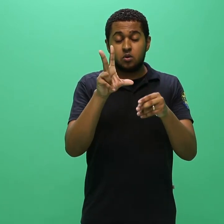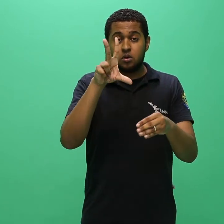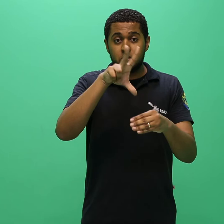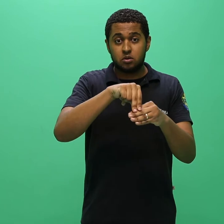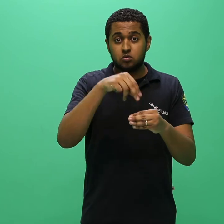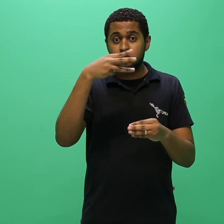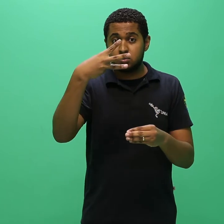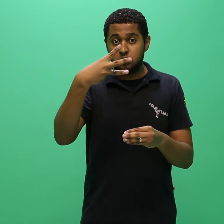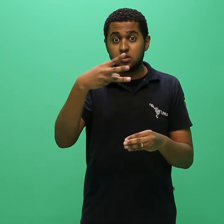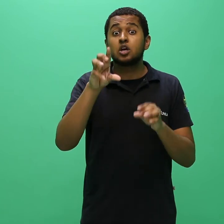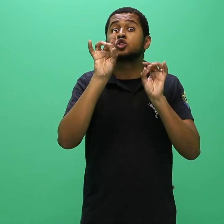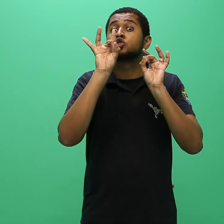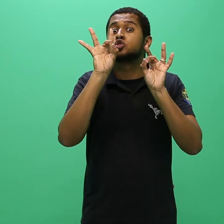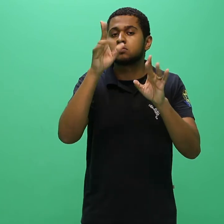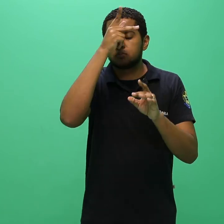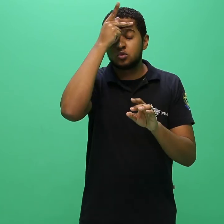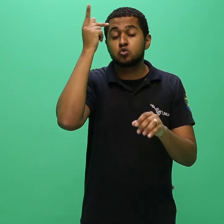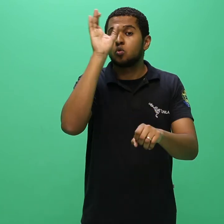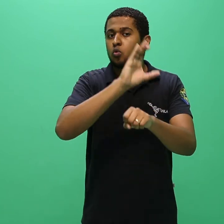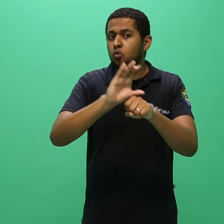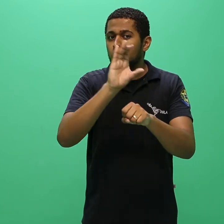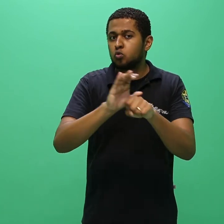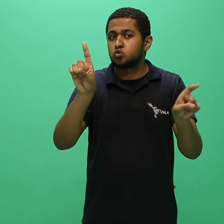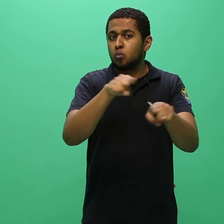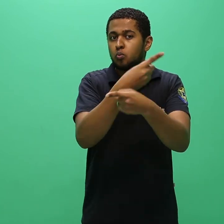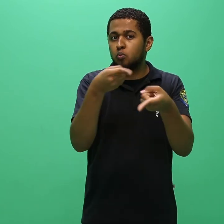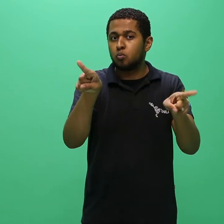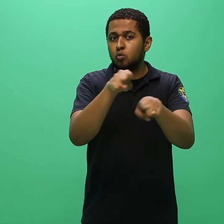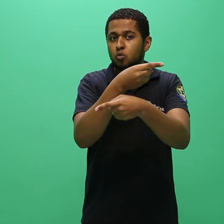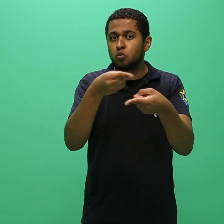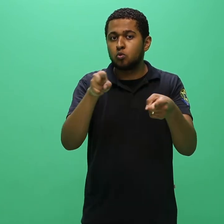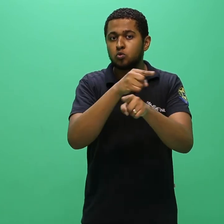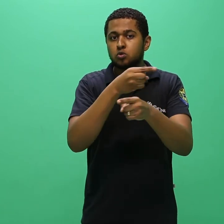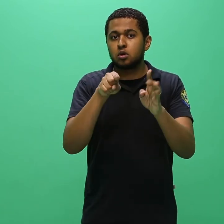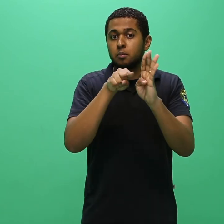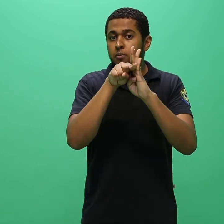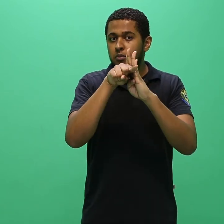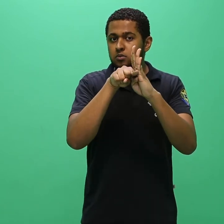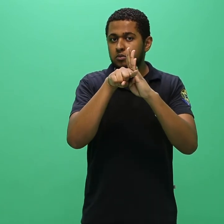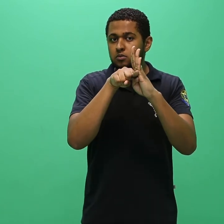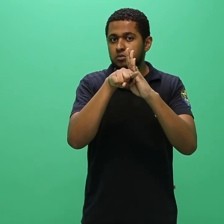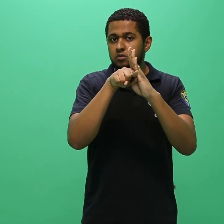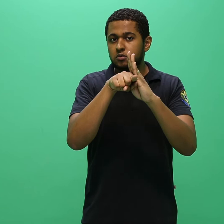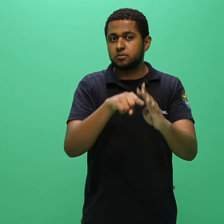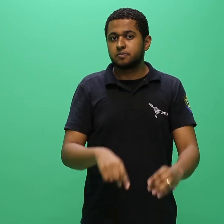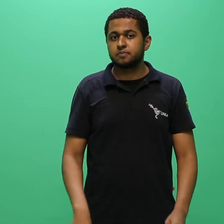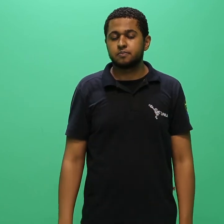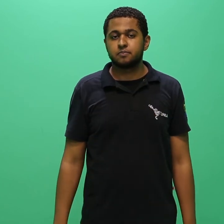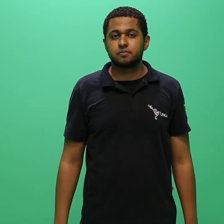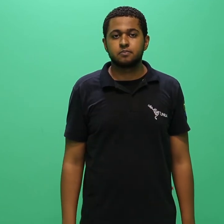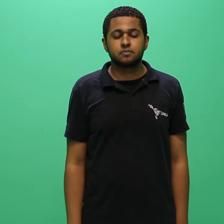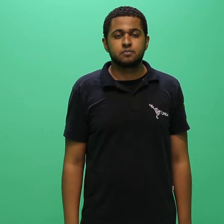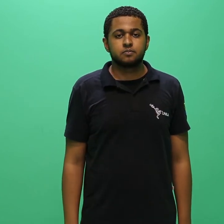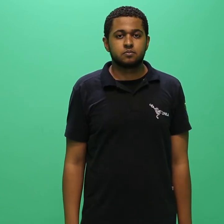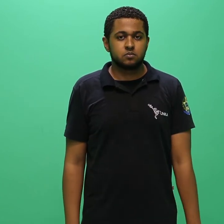3, somente para os candidatos no curso de Música Bacharelado. 6.3